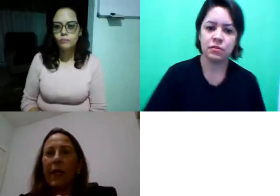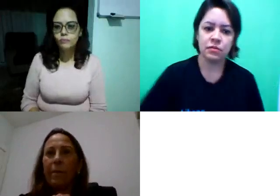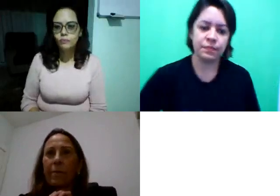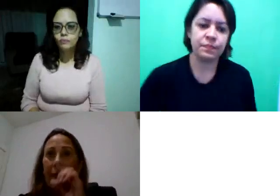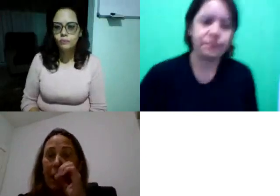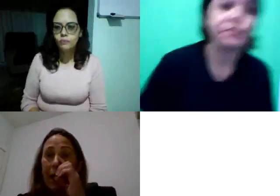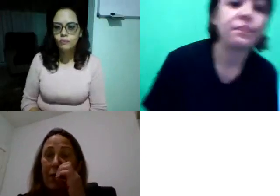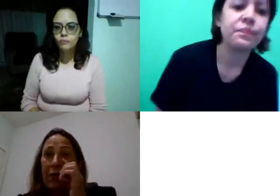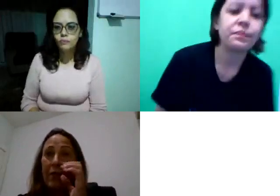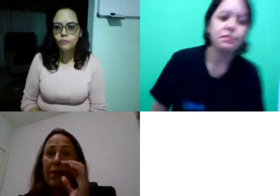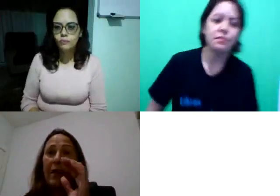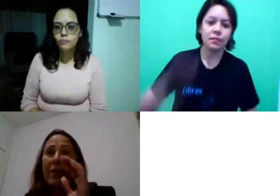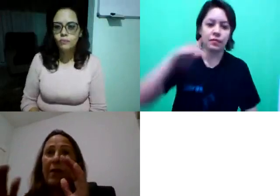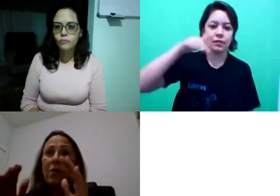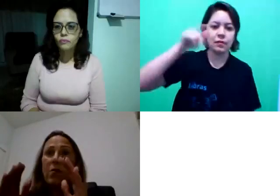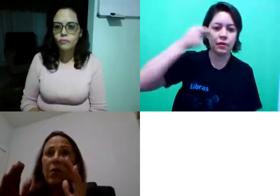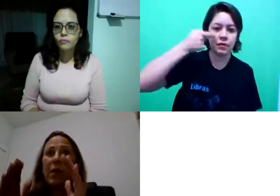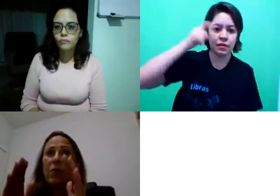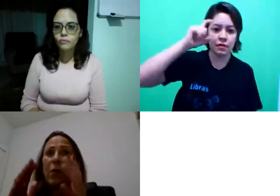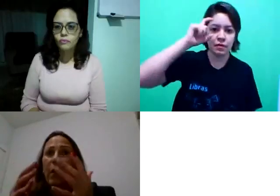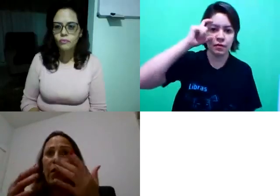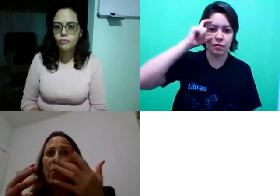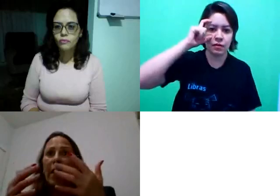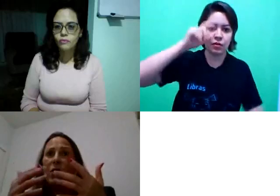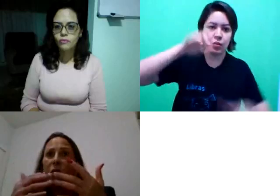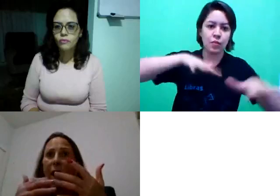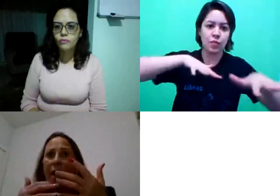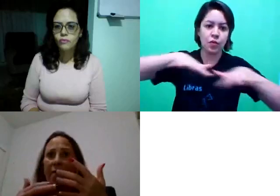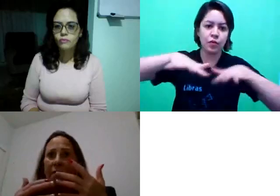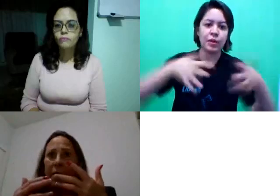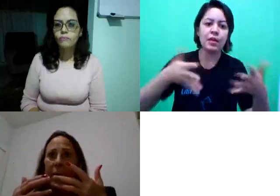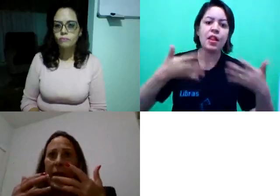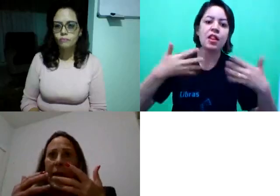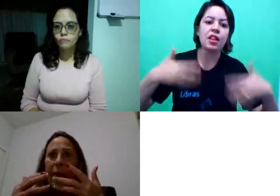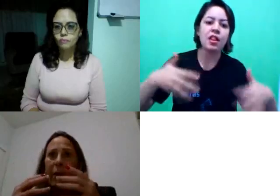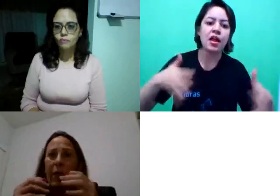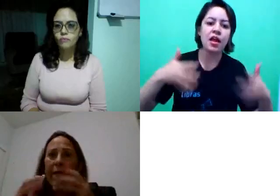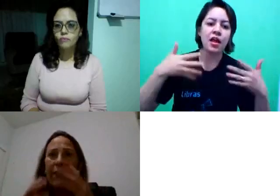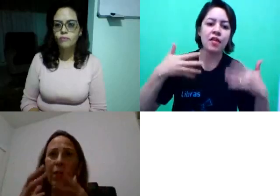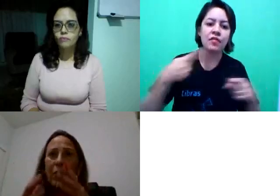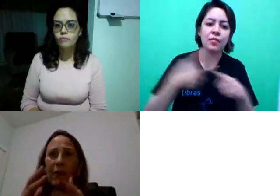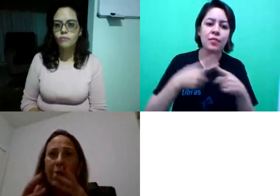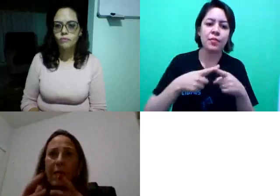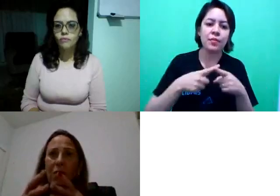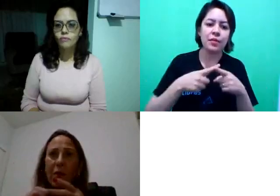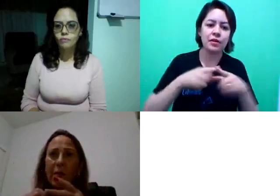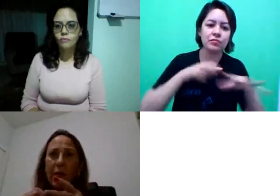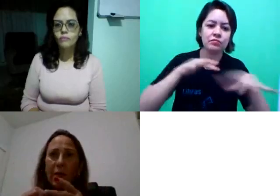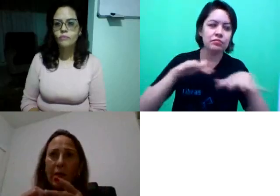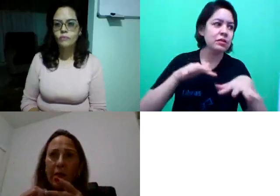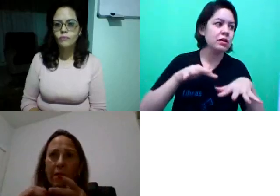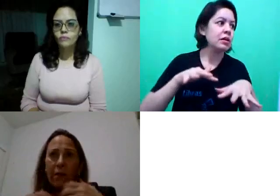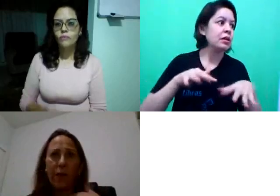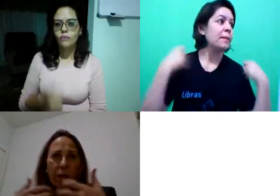Deni, eu tenho que fazer os movimentos um pouquinho mais suave, porque está ficando muito tremida as suas